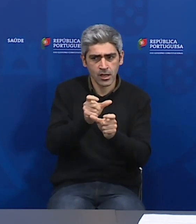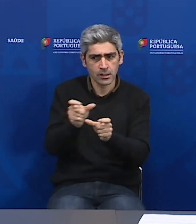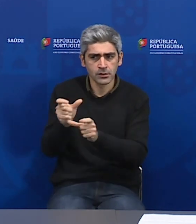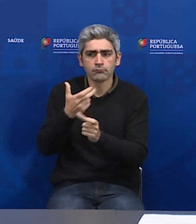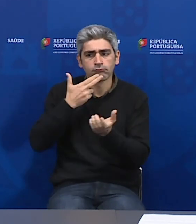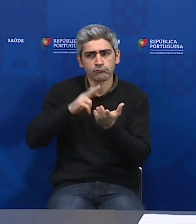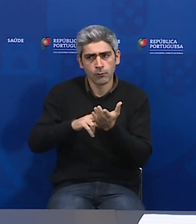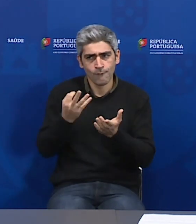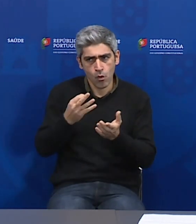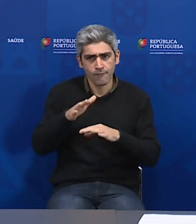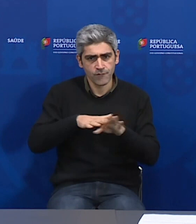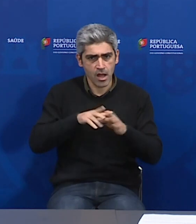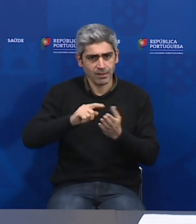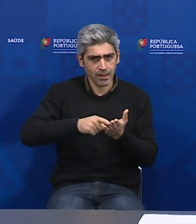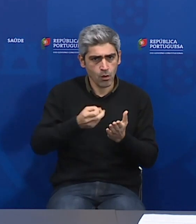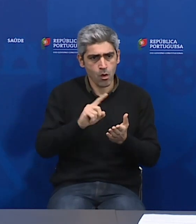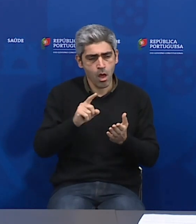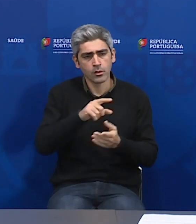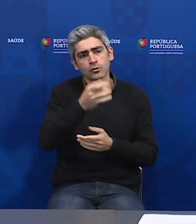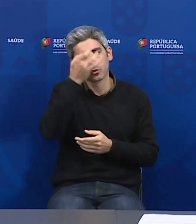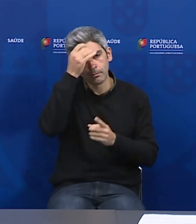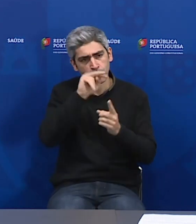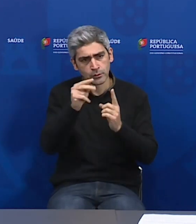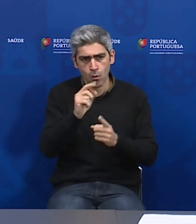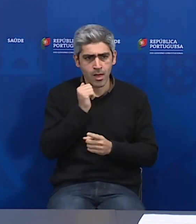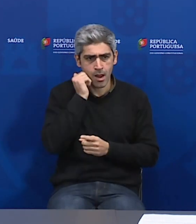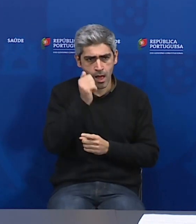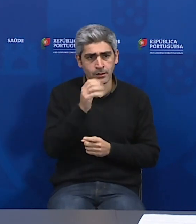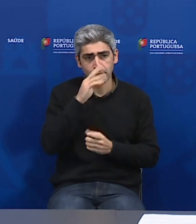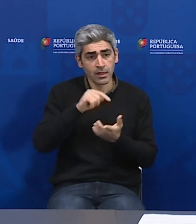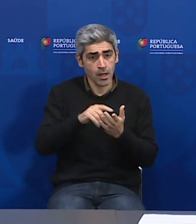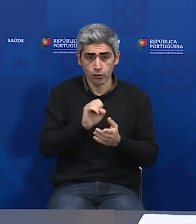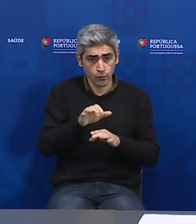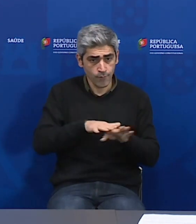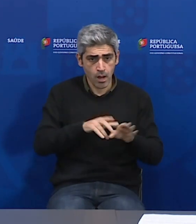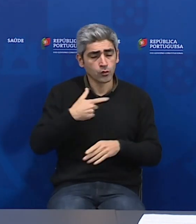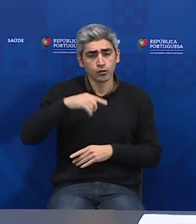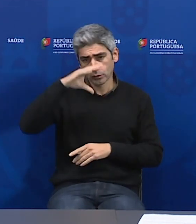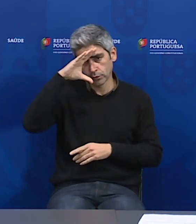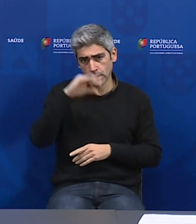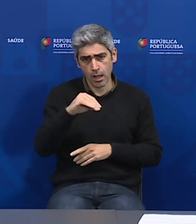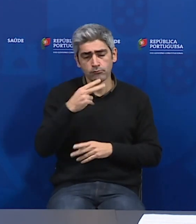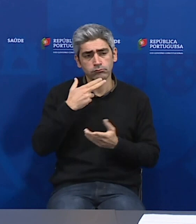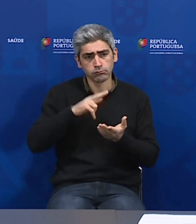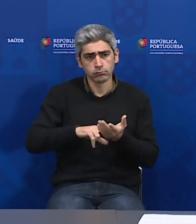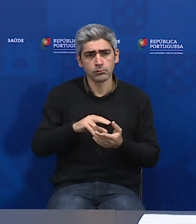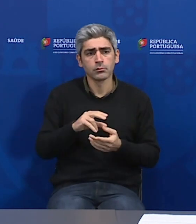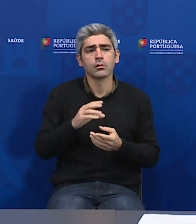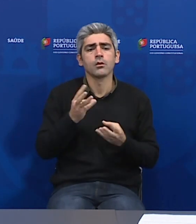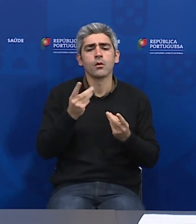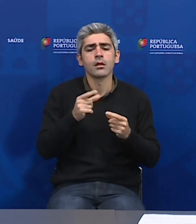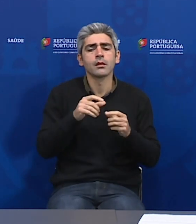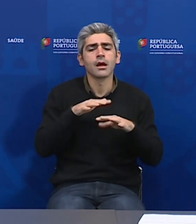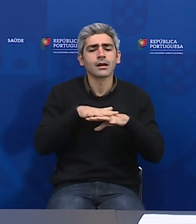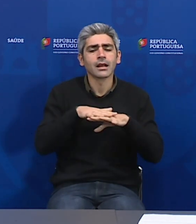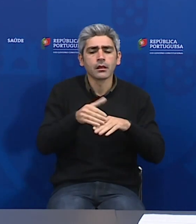efetivamente testes e se na sua perspectiva não é grave que não fazendo testes nós não saibamos efetivamente quais são as cadeias de